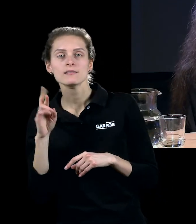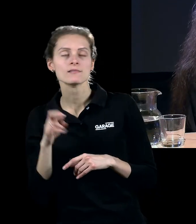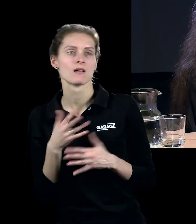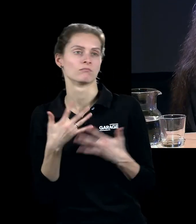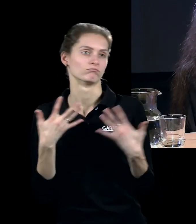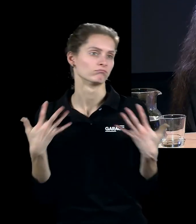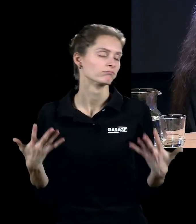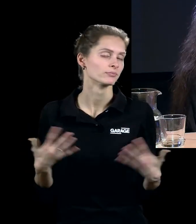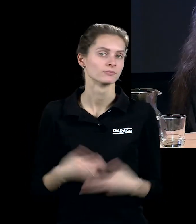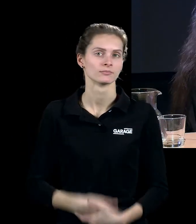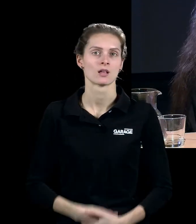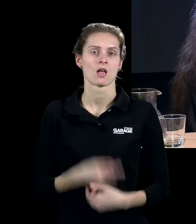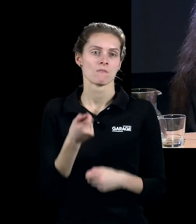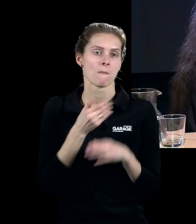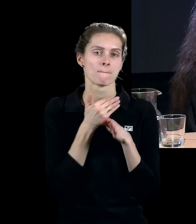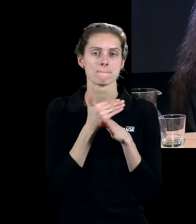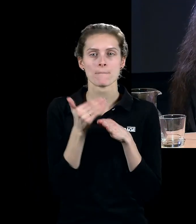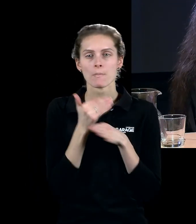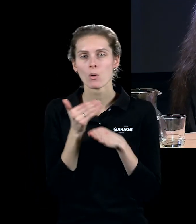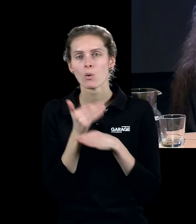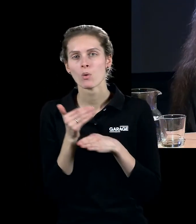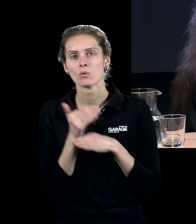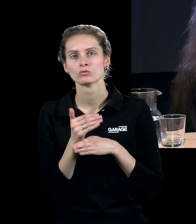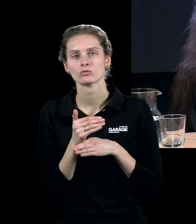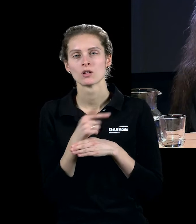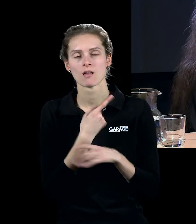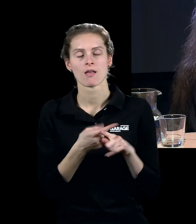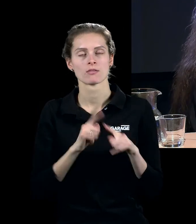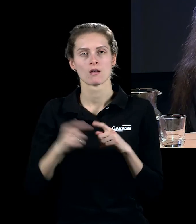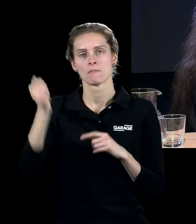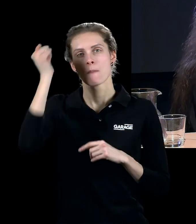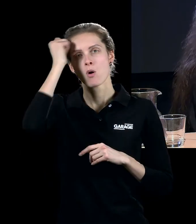более, как бы, его достаточно позднее вещь – это мемориал,